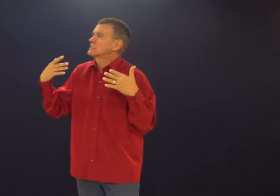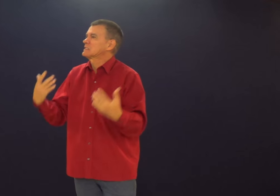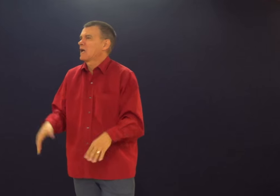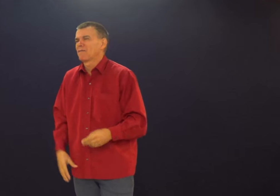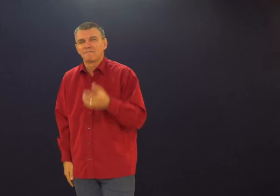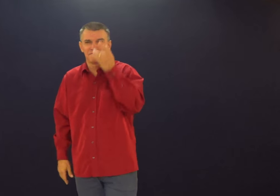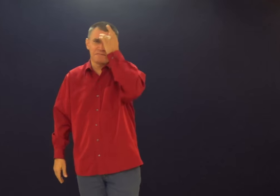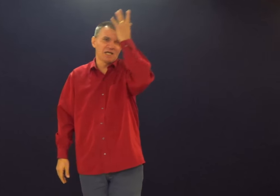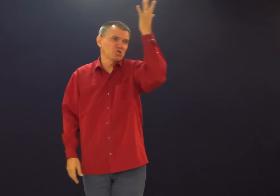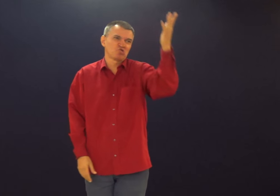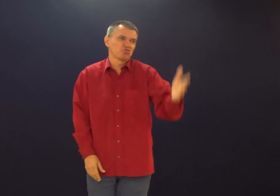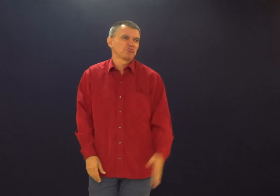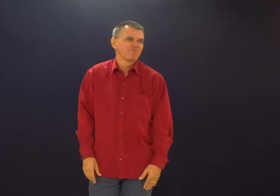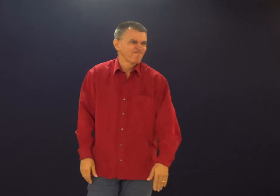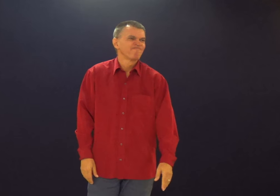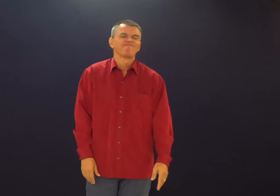aquilo. E começa a se machucar.